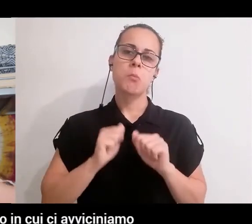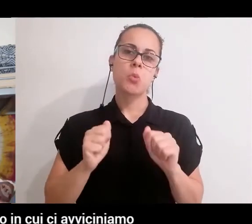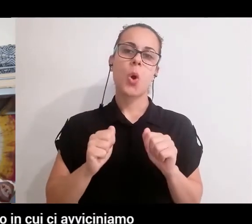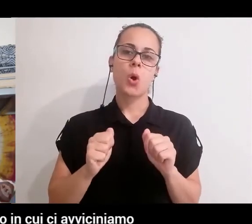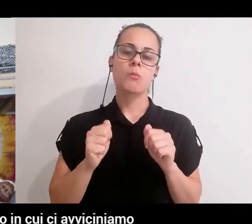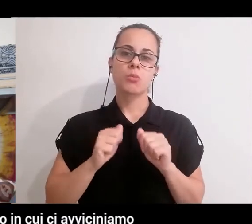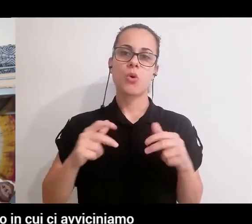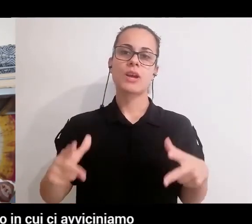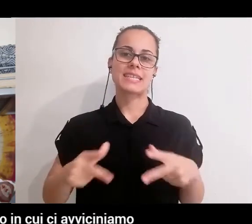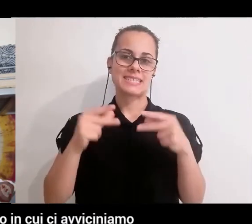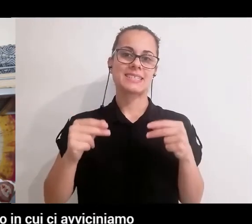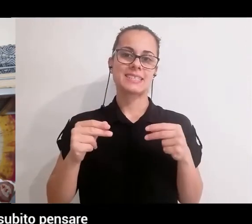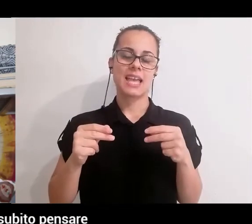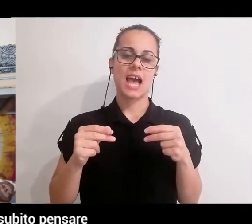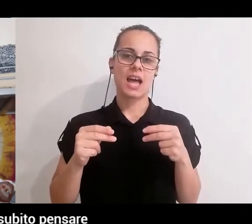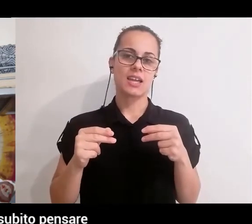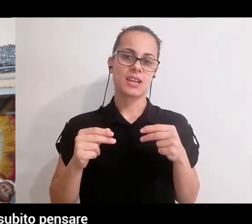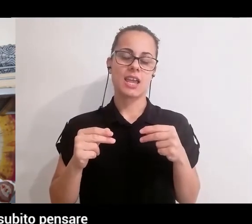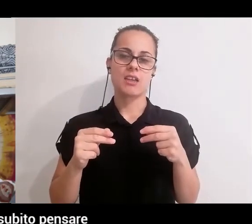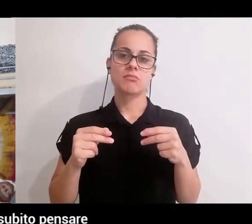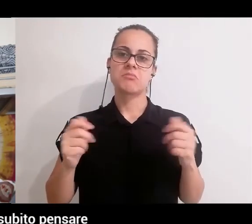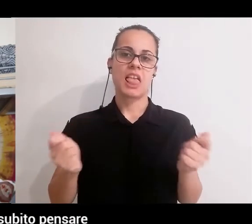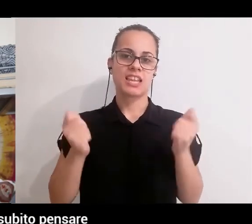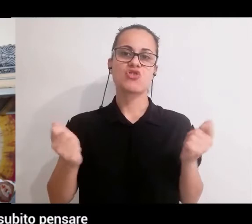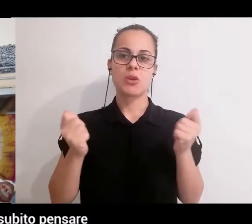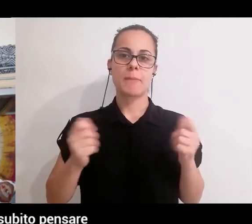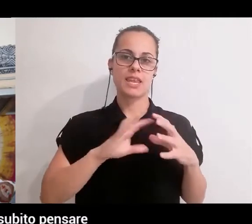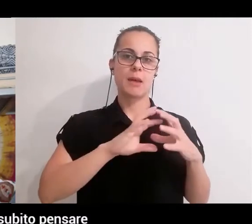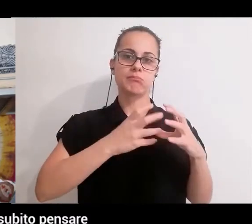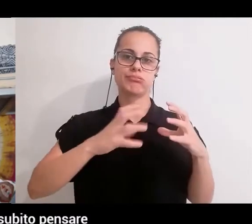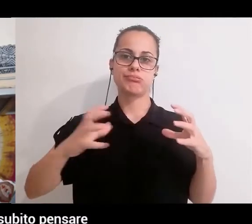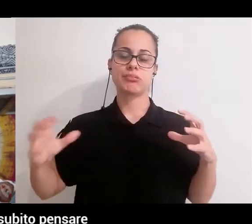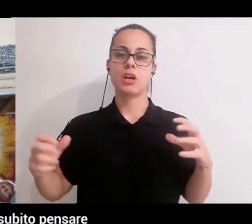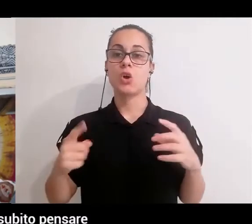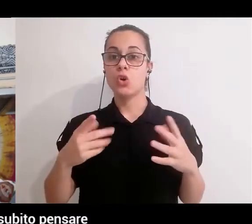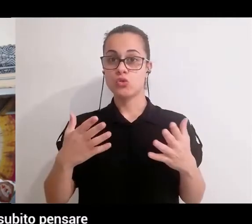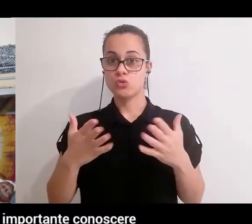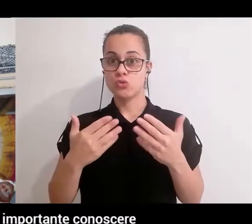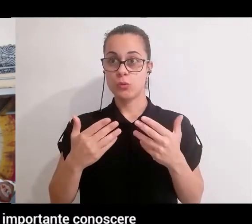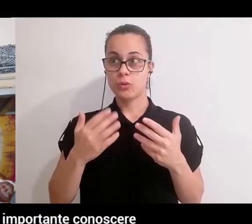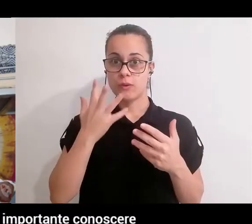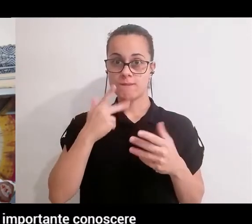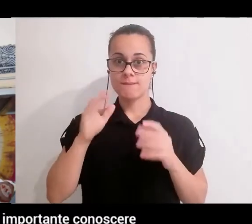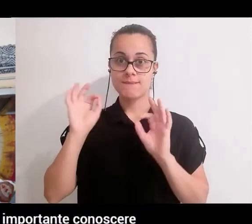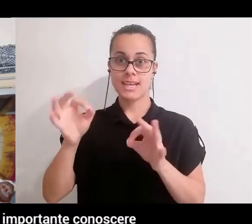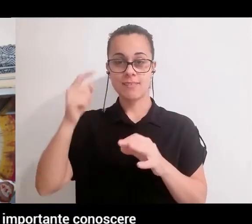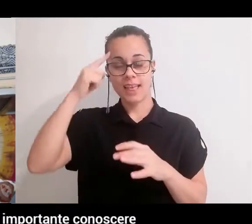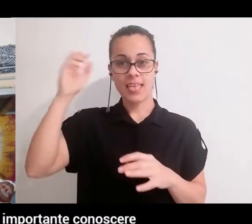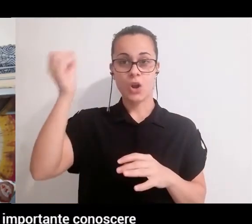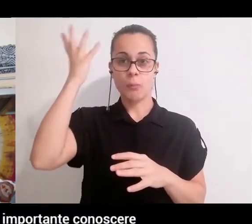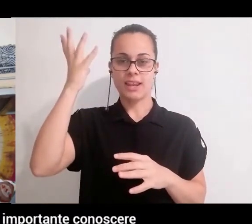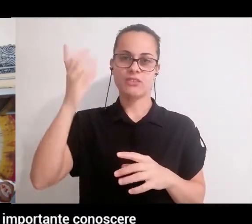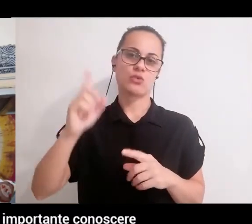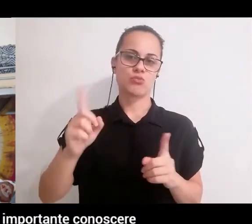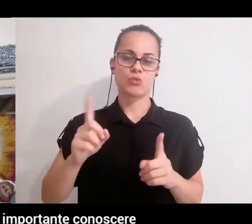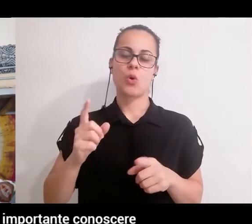'approccio e il modo in cui ci avviciniamo a tutte le discipline quindi non vogliamo subito pensare necessariamente all'illuminazione